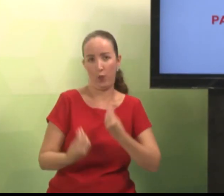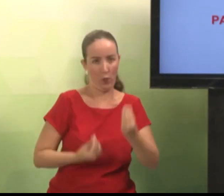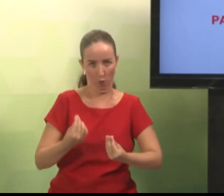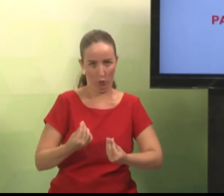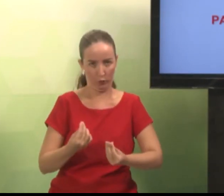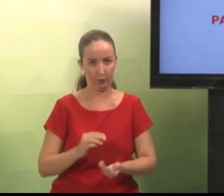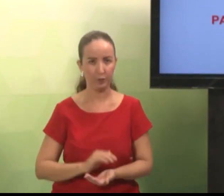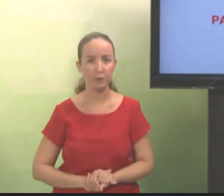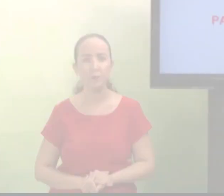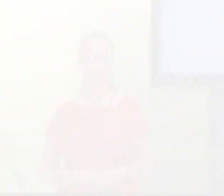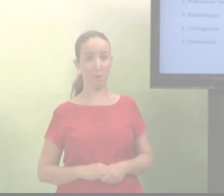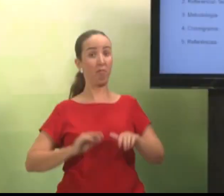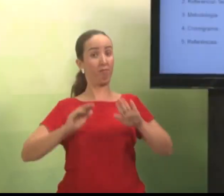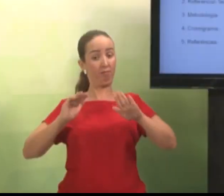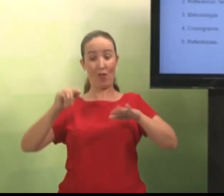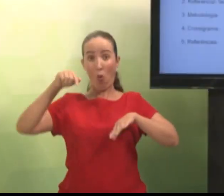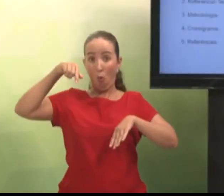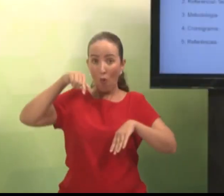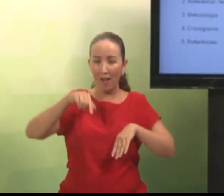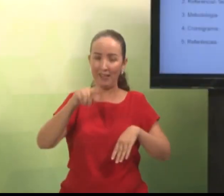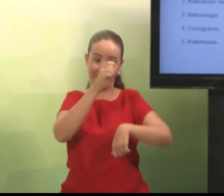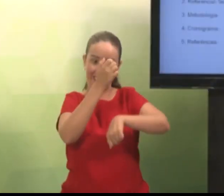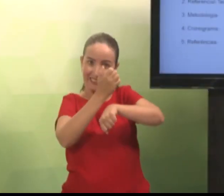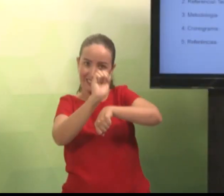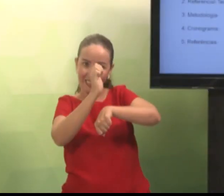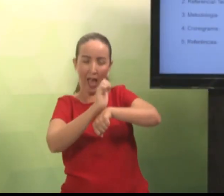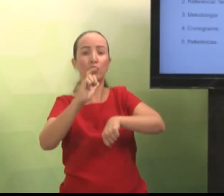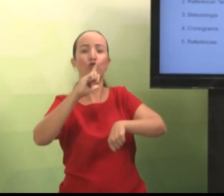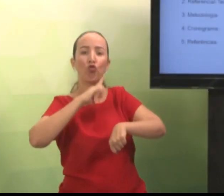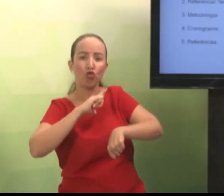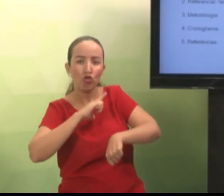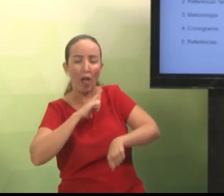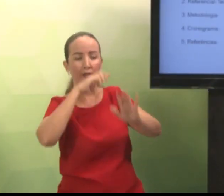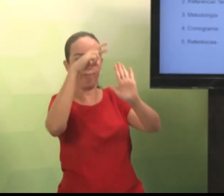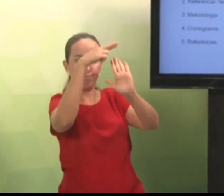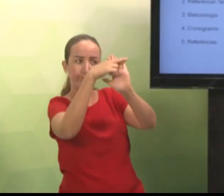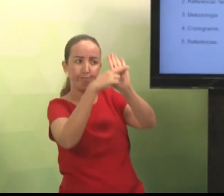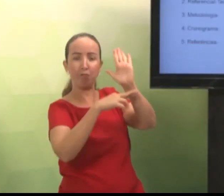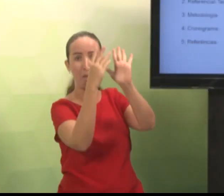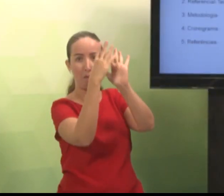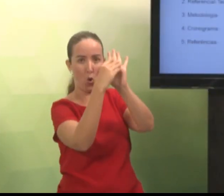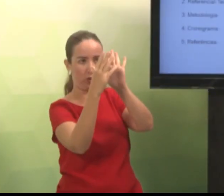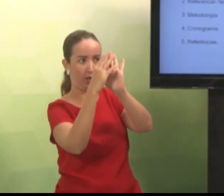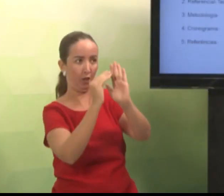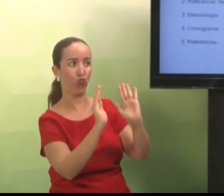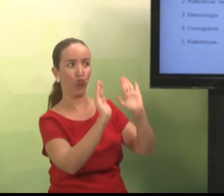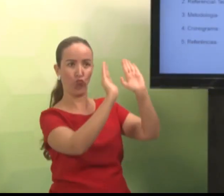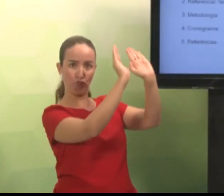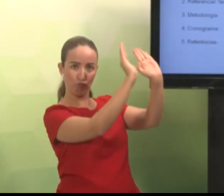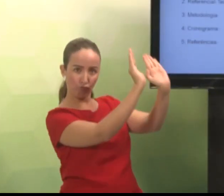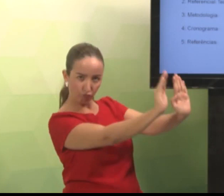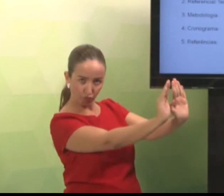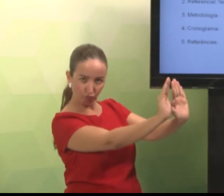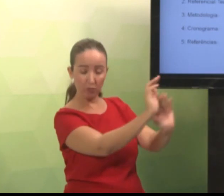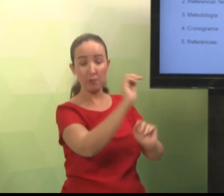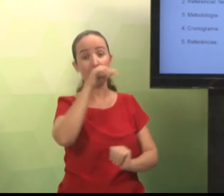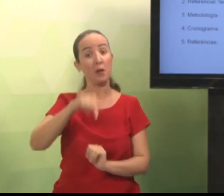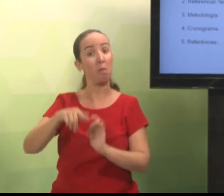A forma que vocês farão. Então, no estágio, tem o regulamento próprio, o modelo próprio.